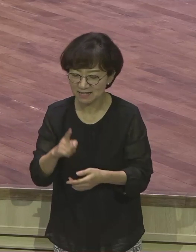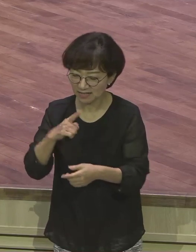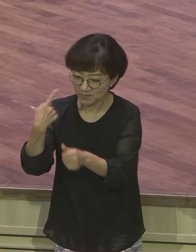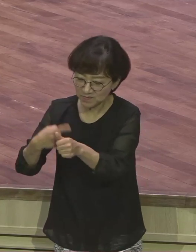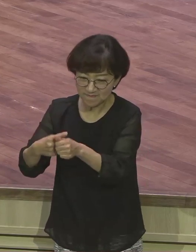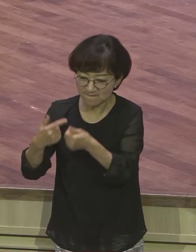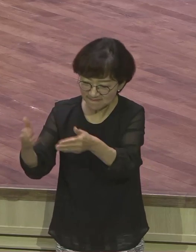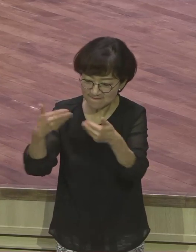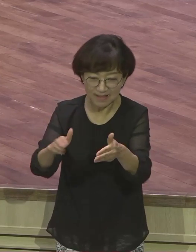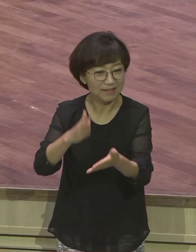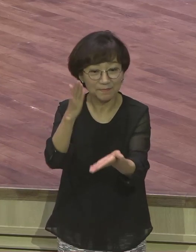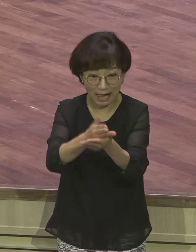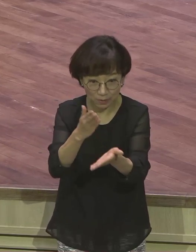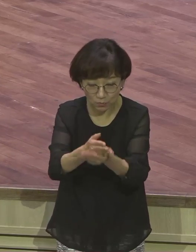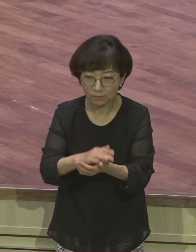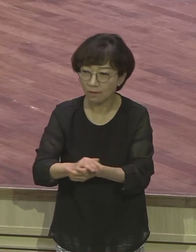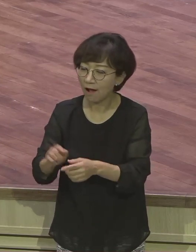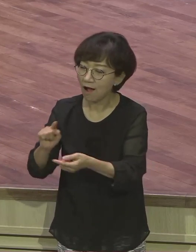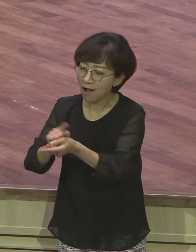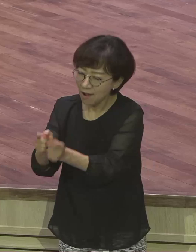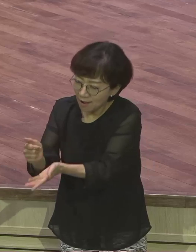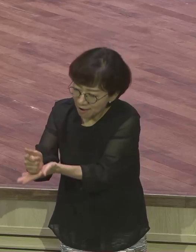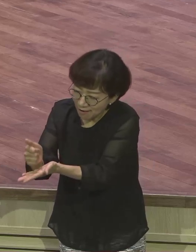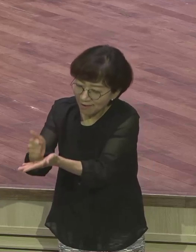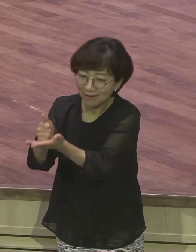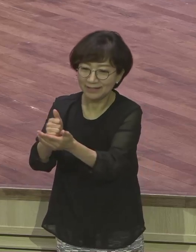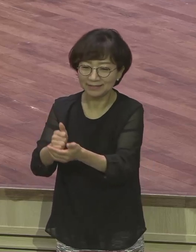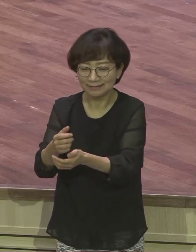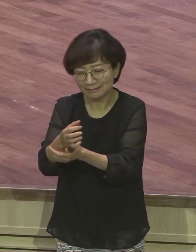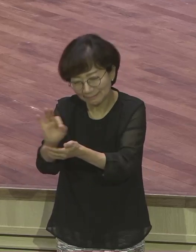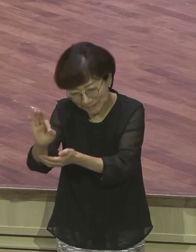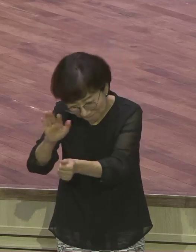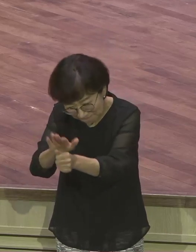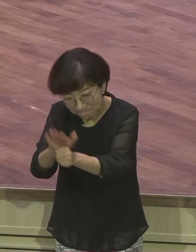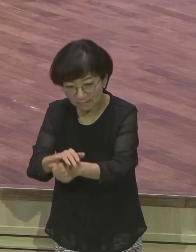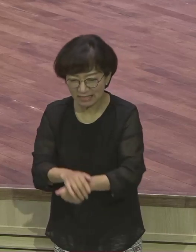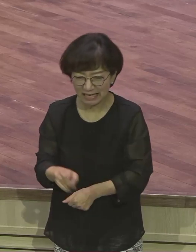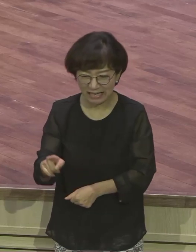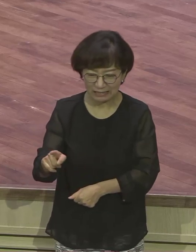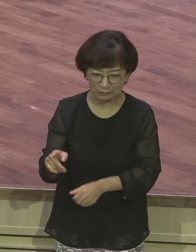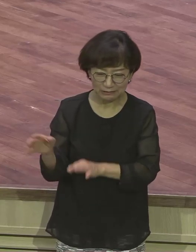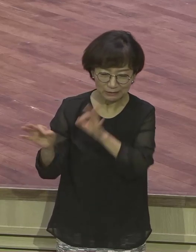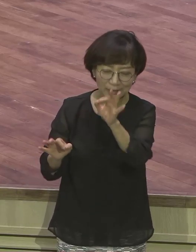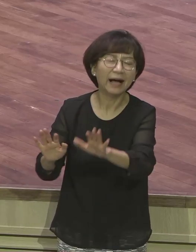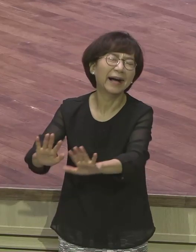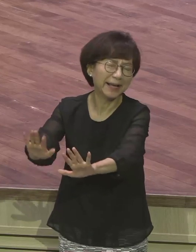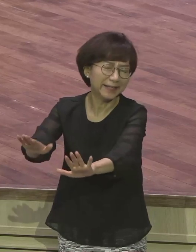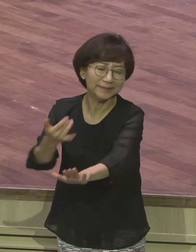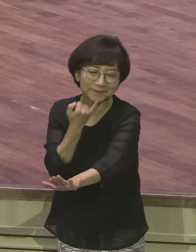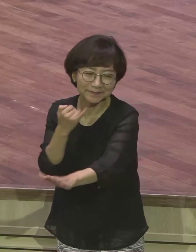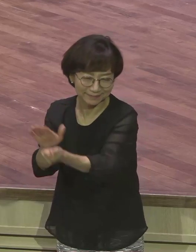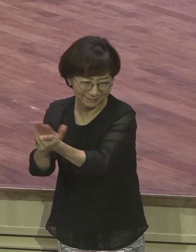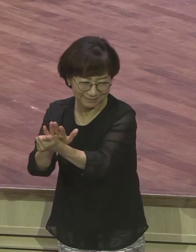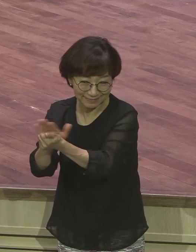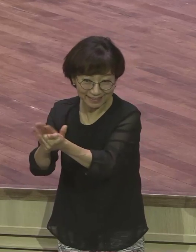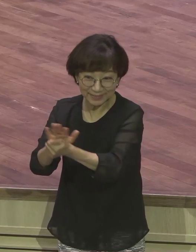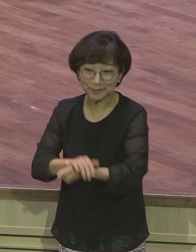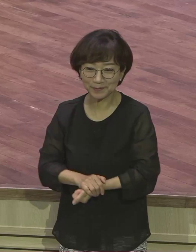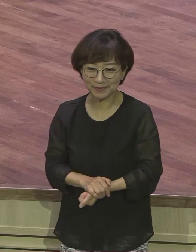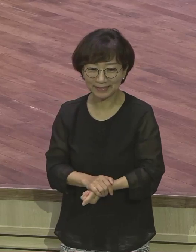격려하고 인정해주고 힘주고 잘못해도 그래도 위로해주고 그것 좀 하다가 또 잘못할 수